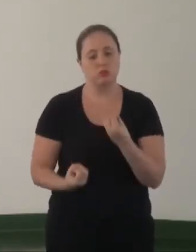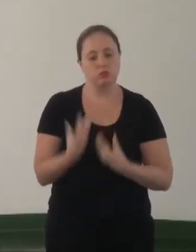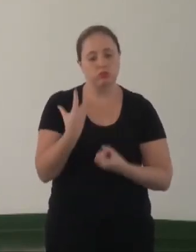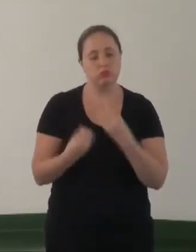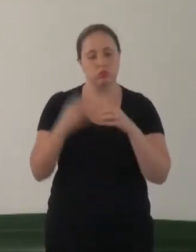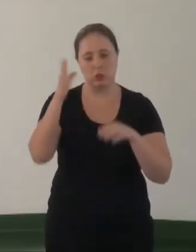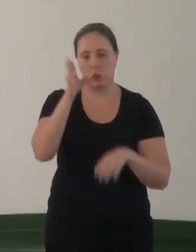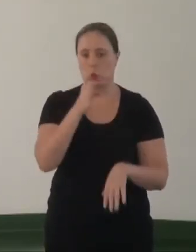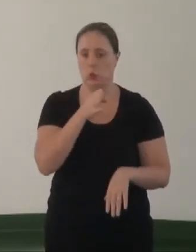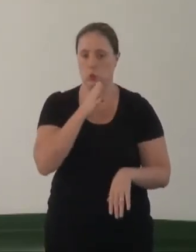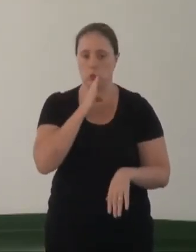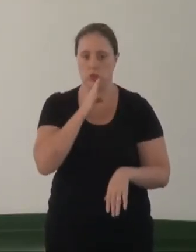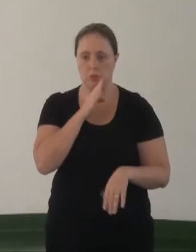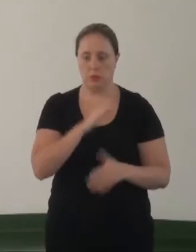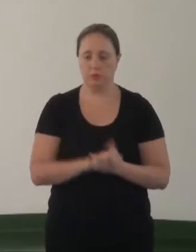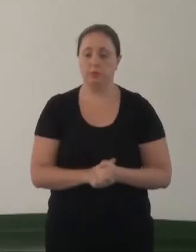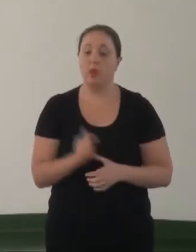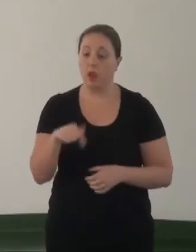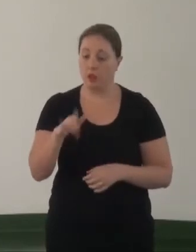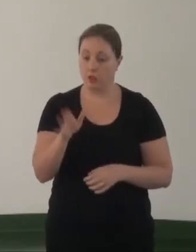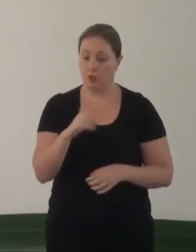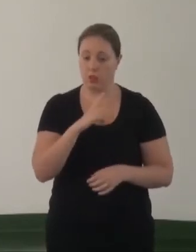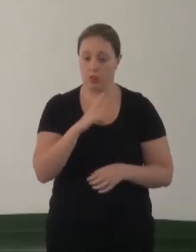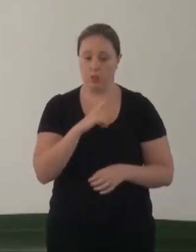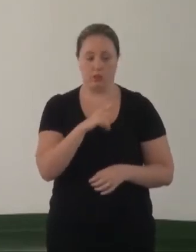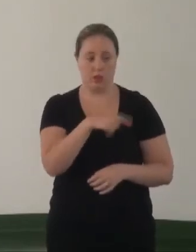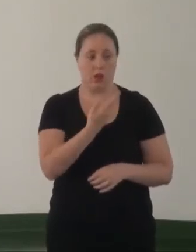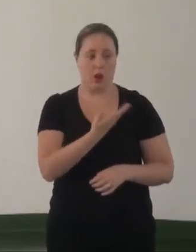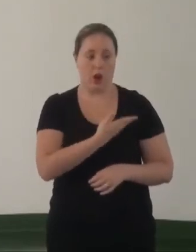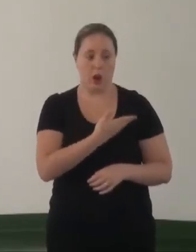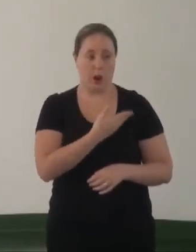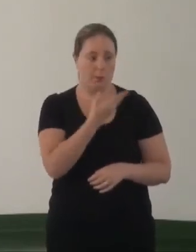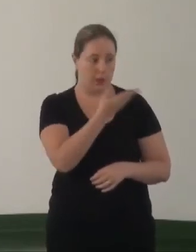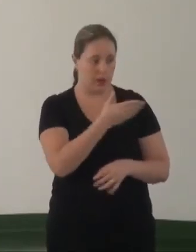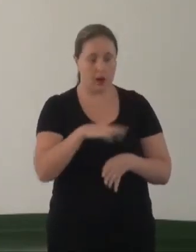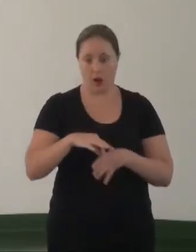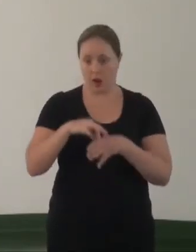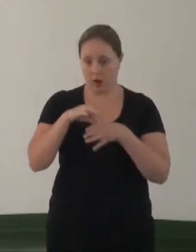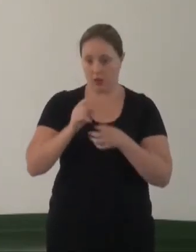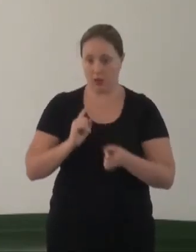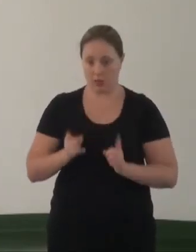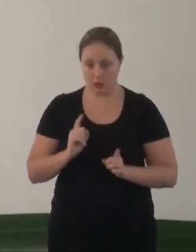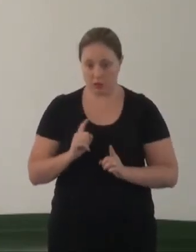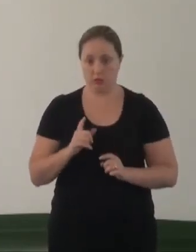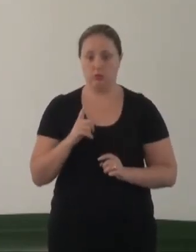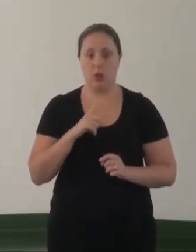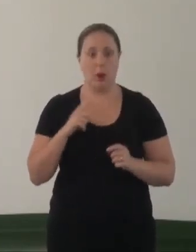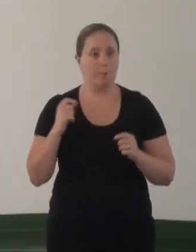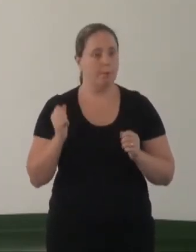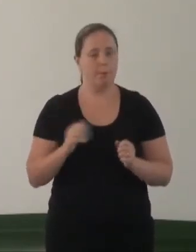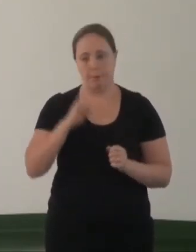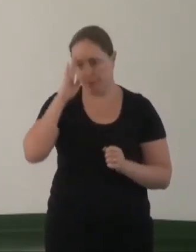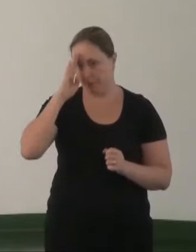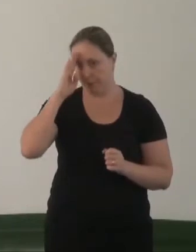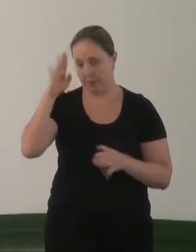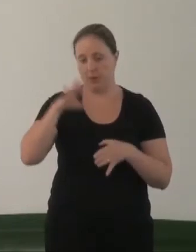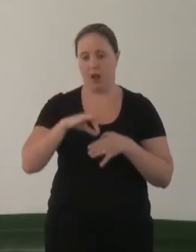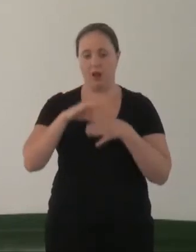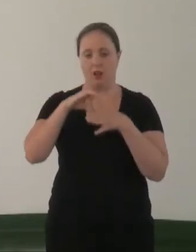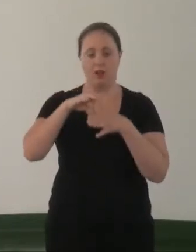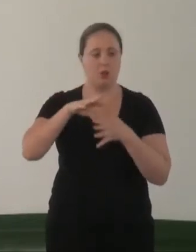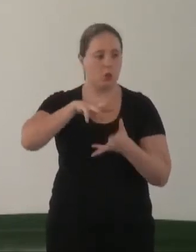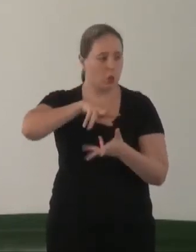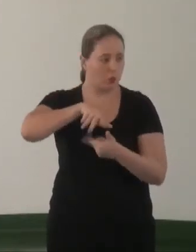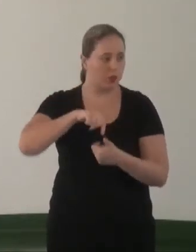conhecimento. Aqui nós tivemos o caso da nossa companheira líder travesti, uma das maiores lideranças de travestis do